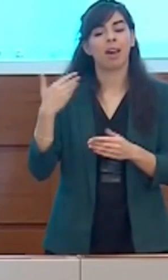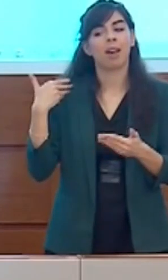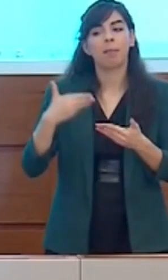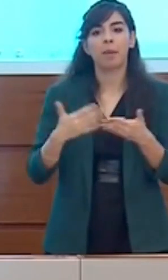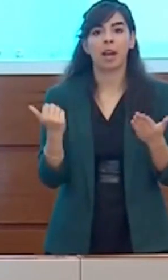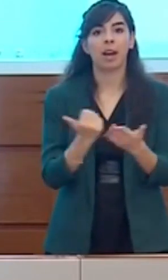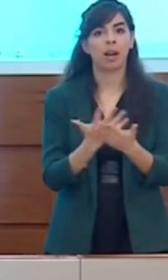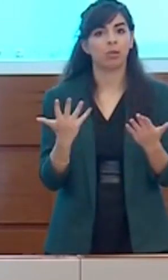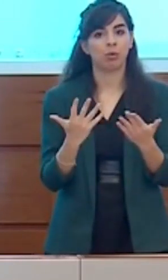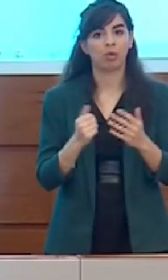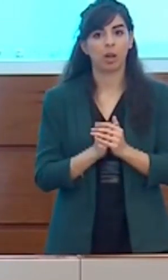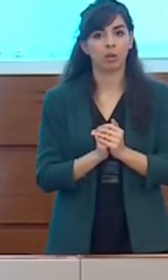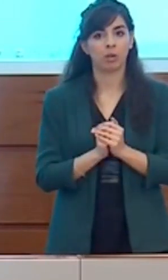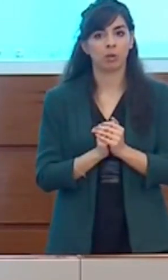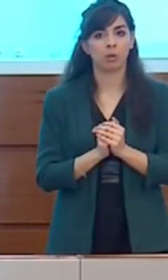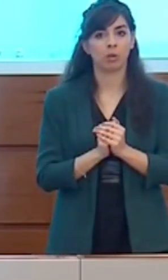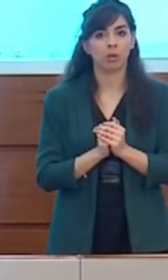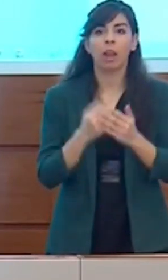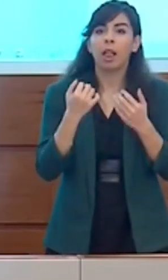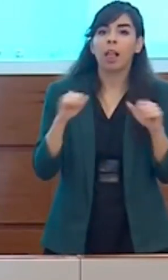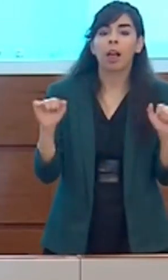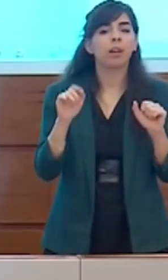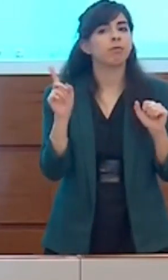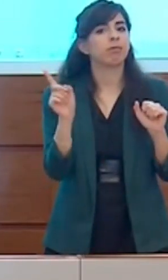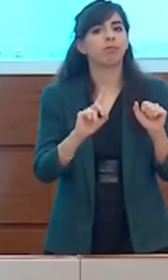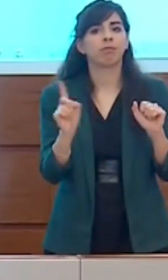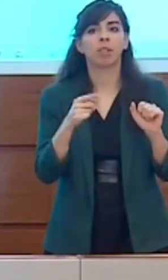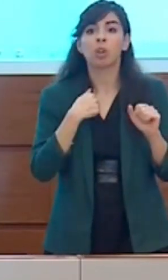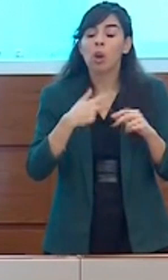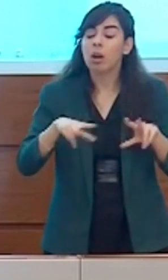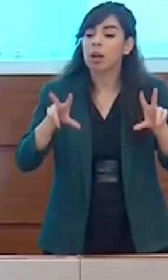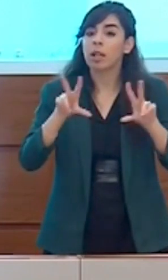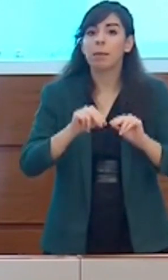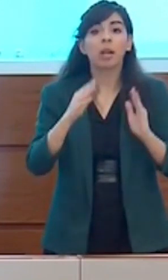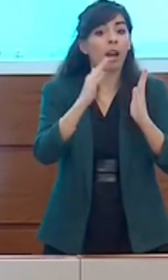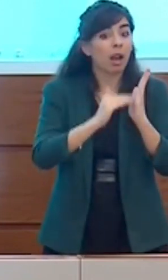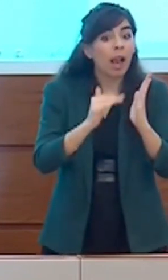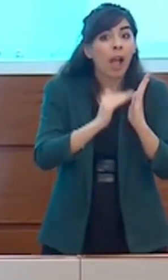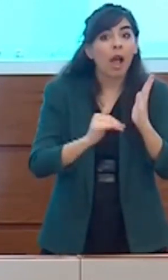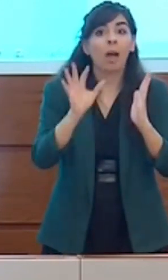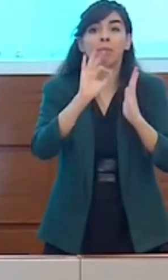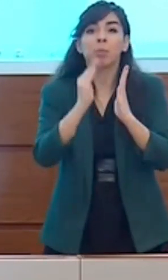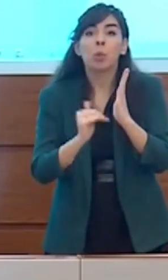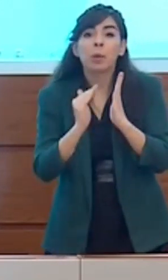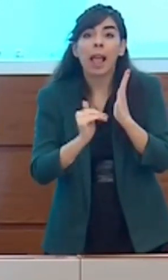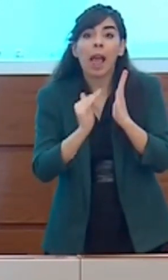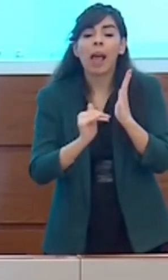Non dobbiamo abbandonare, lo continuo a dire, nella cautela, nella prudenza.